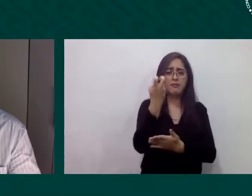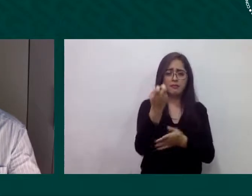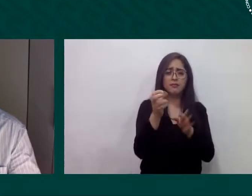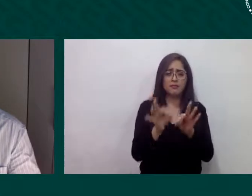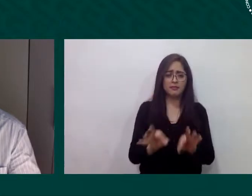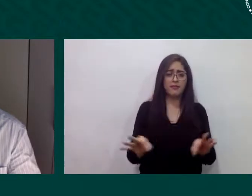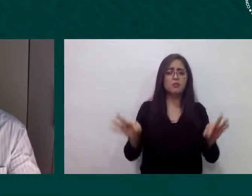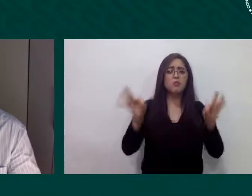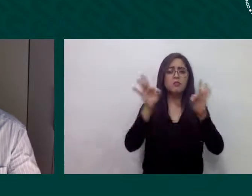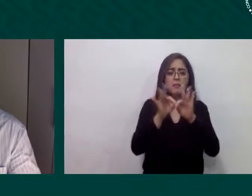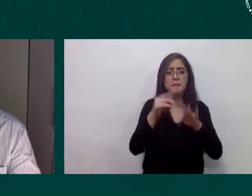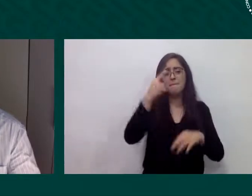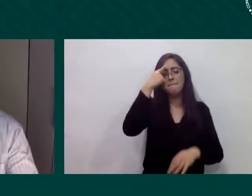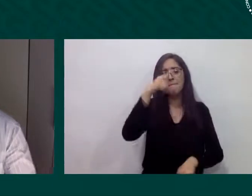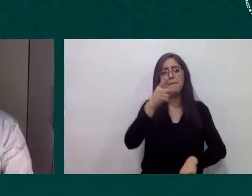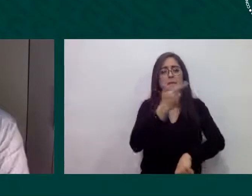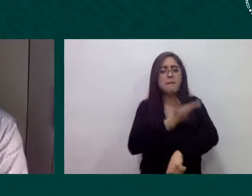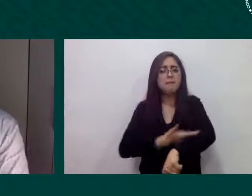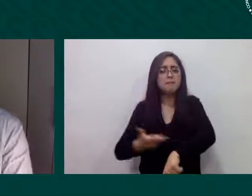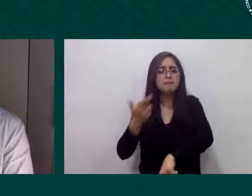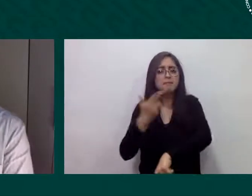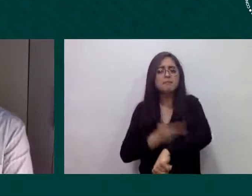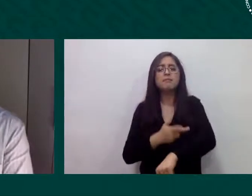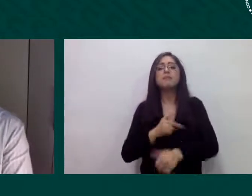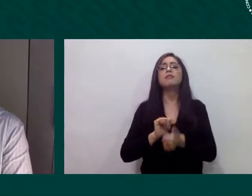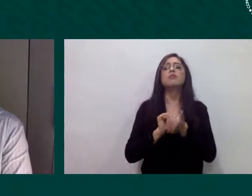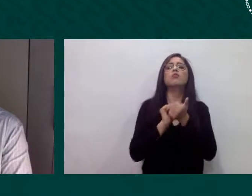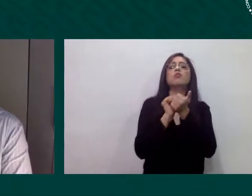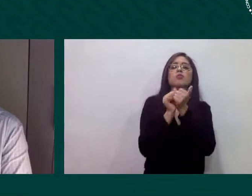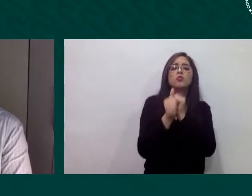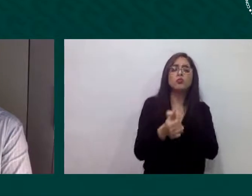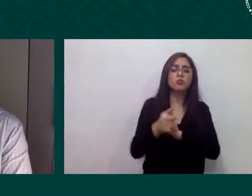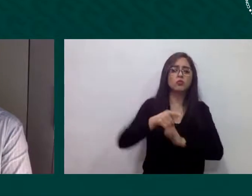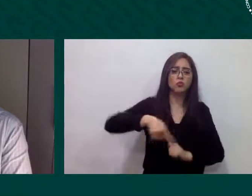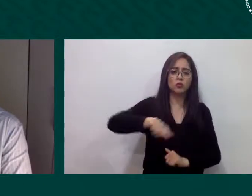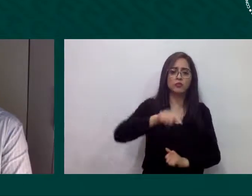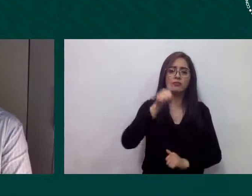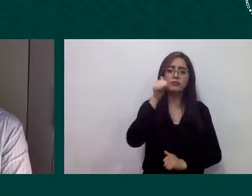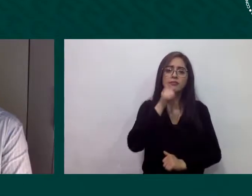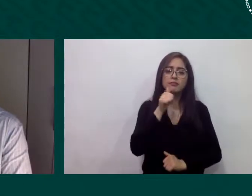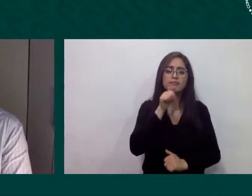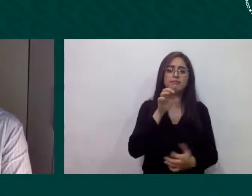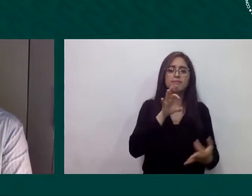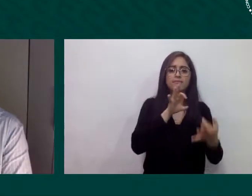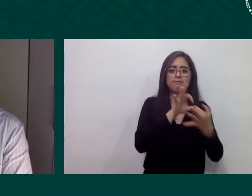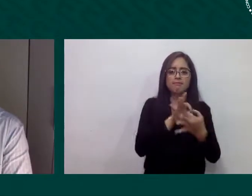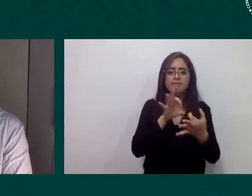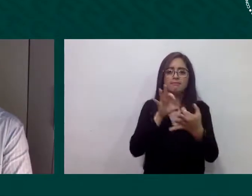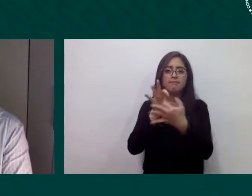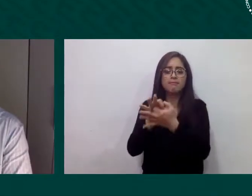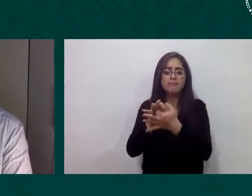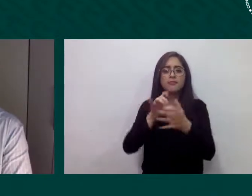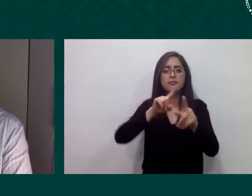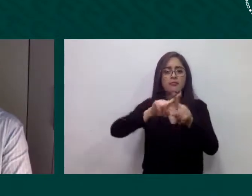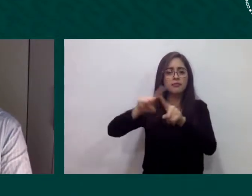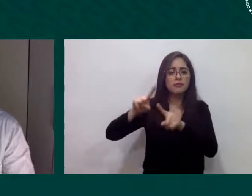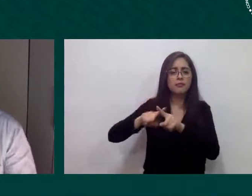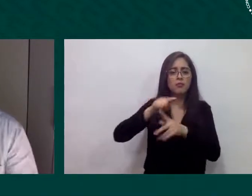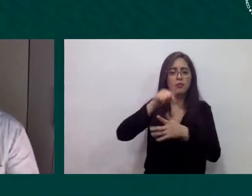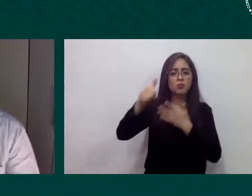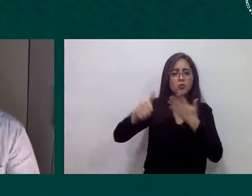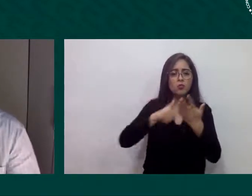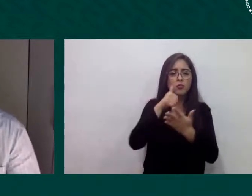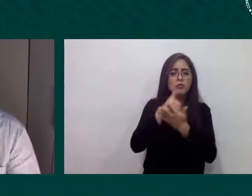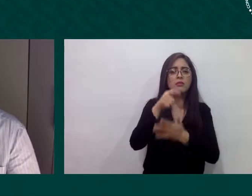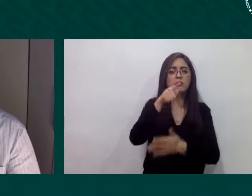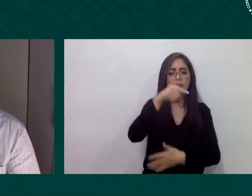y reforzar los vínculos entre ciudades en un ámbito que nos concierne de manera directa por